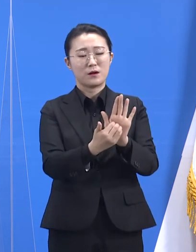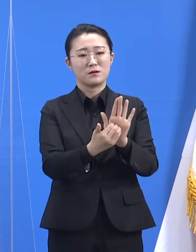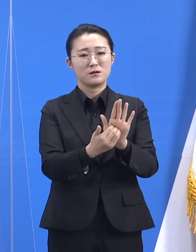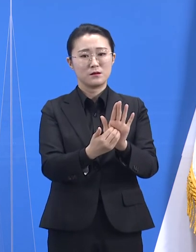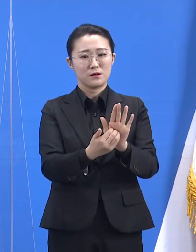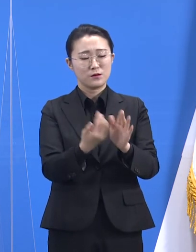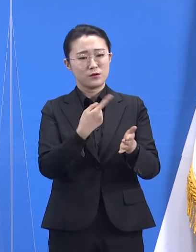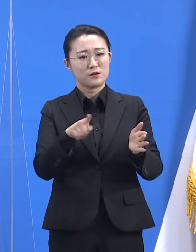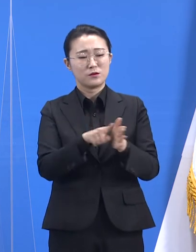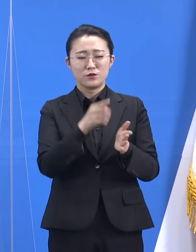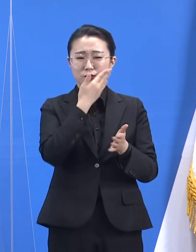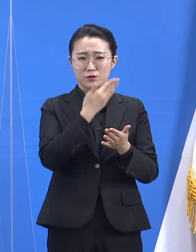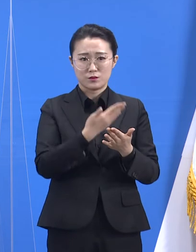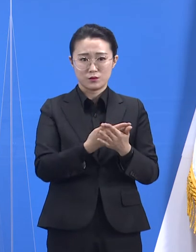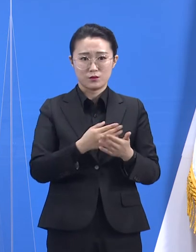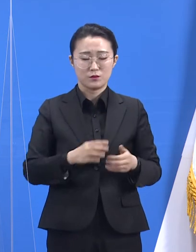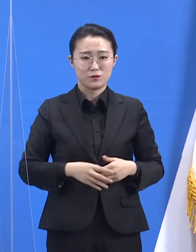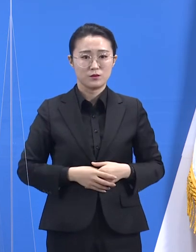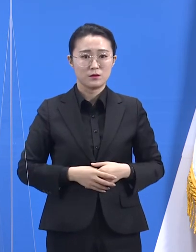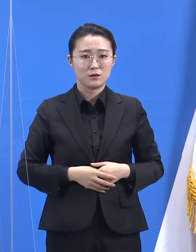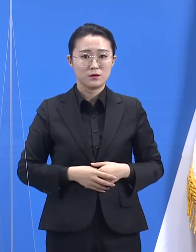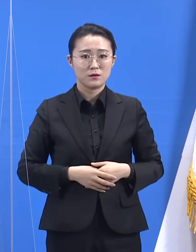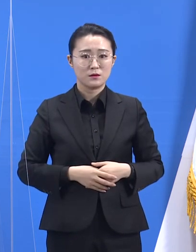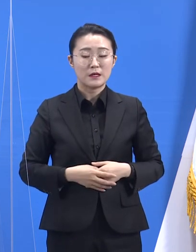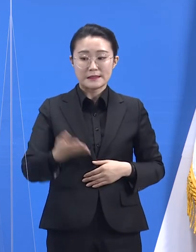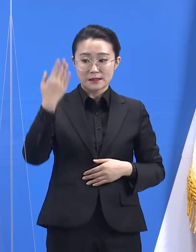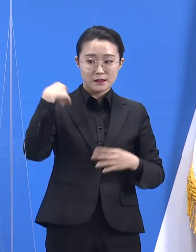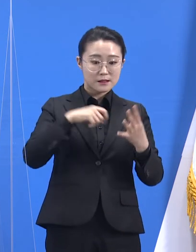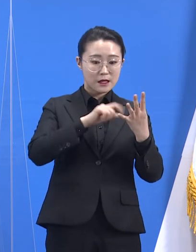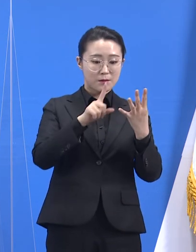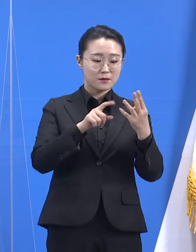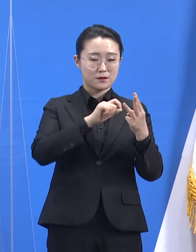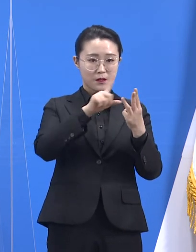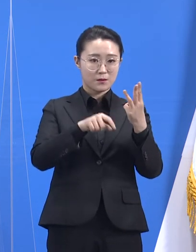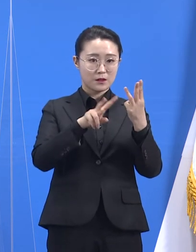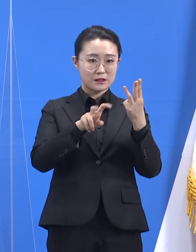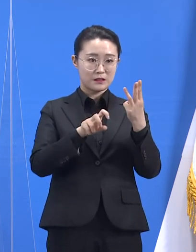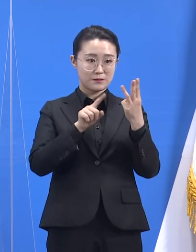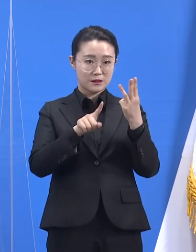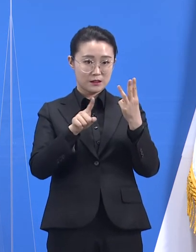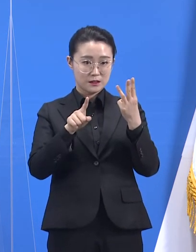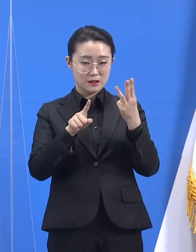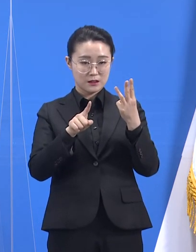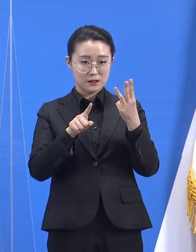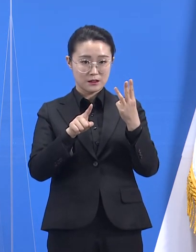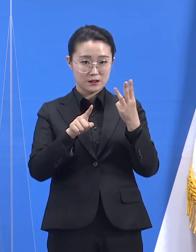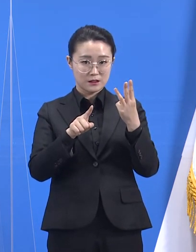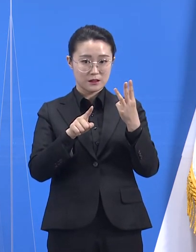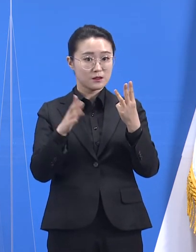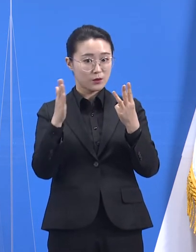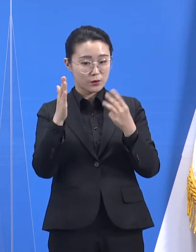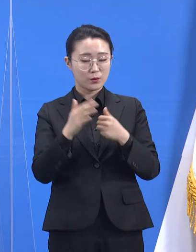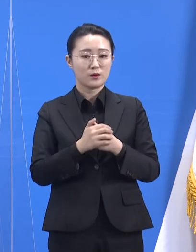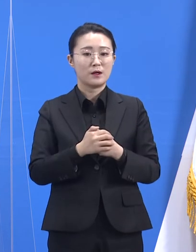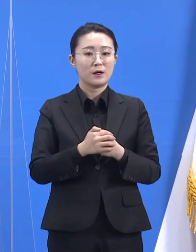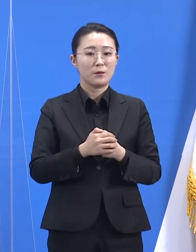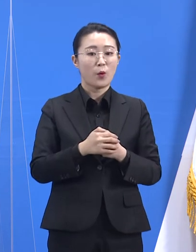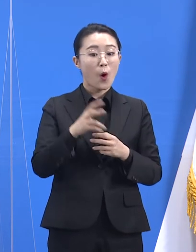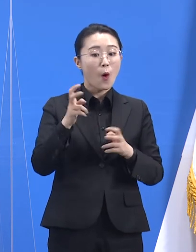확산되었던 사례입니다. 지난 3월 22일과 23일 도내 모 사업장에서 두 명의 직원이